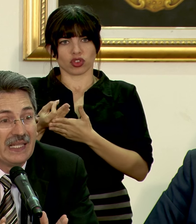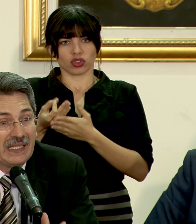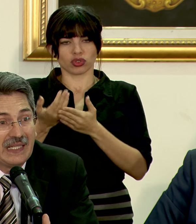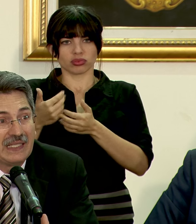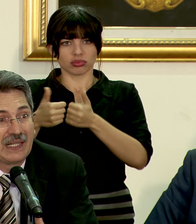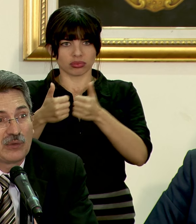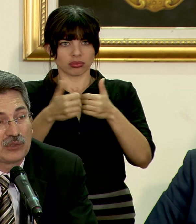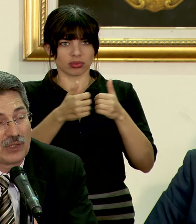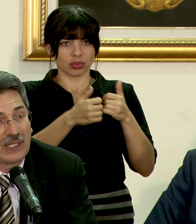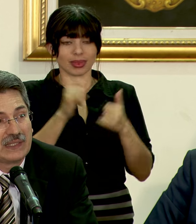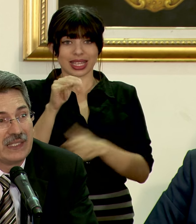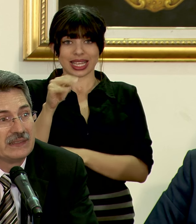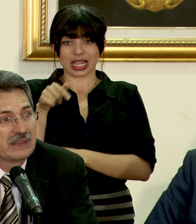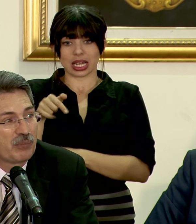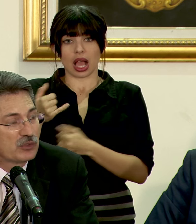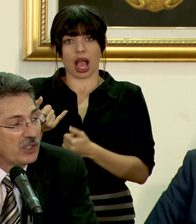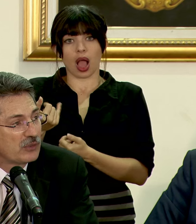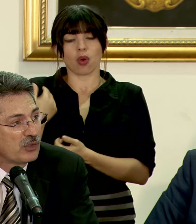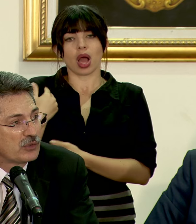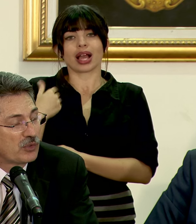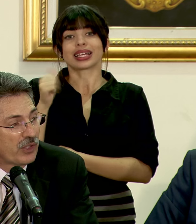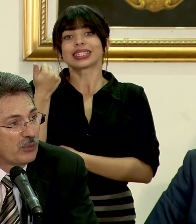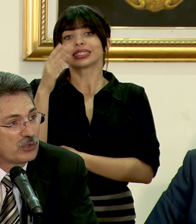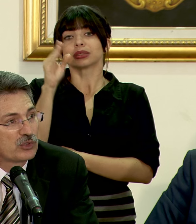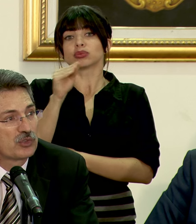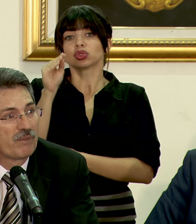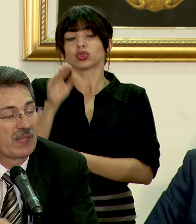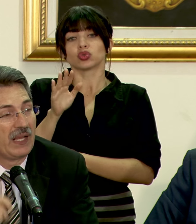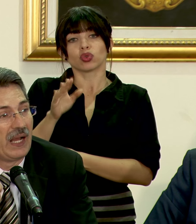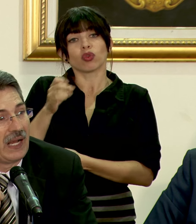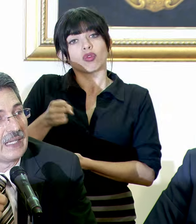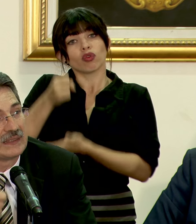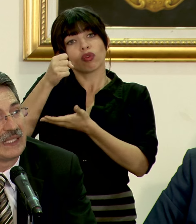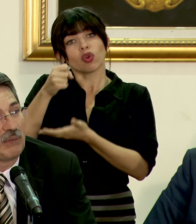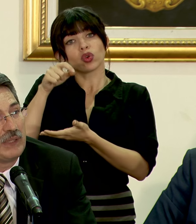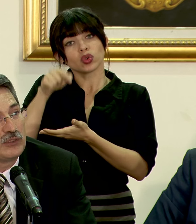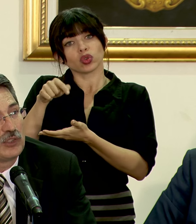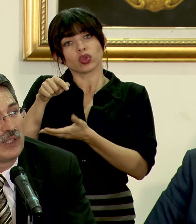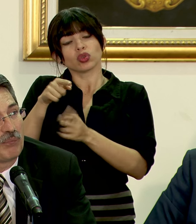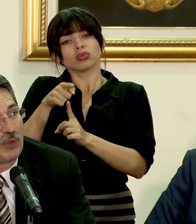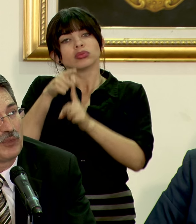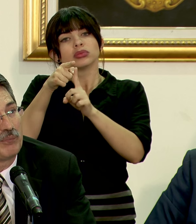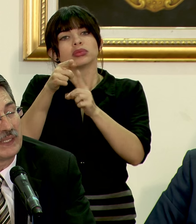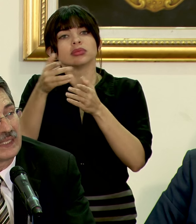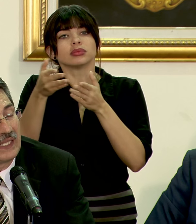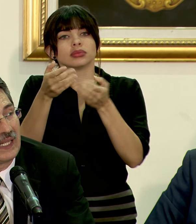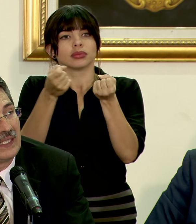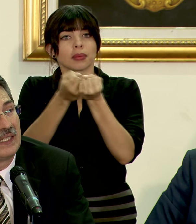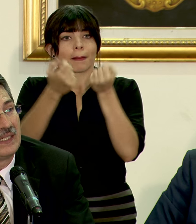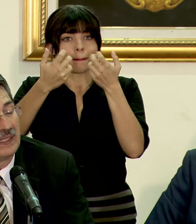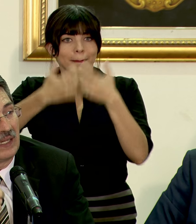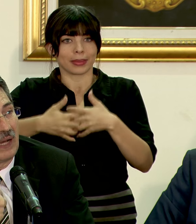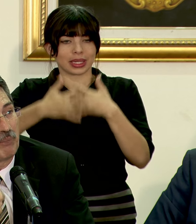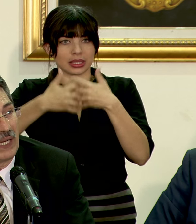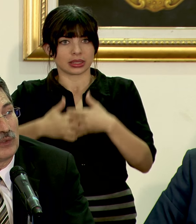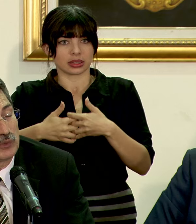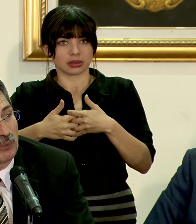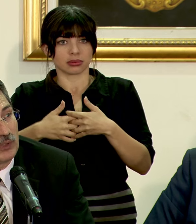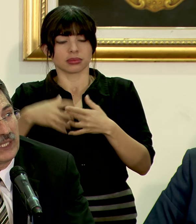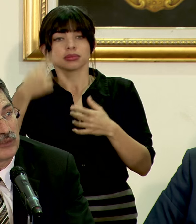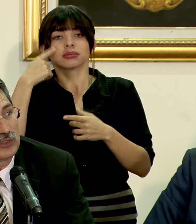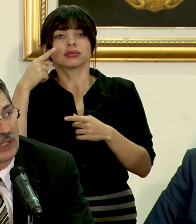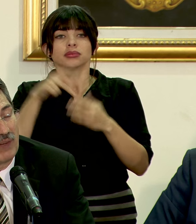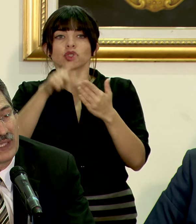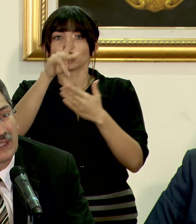el INA otorga el 15% de sus recursos a servicios de apoyo empresarial para